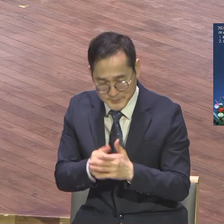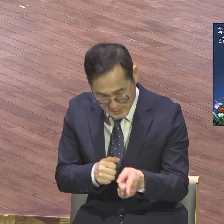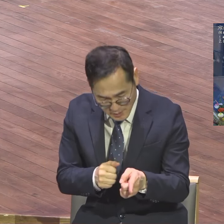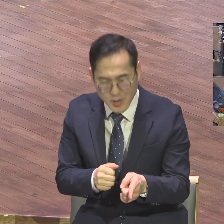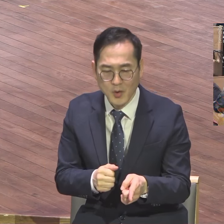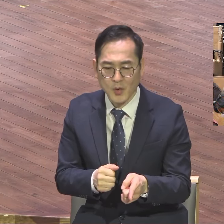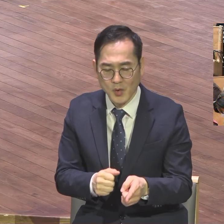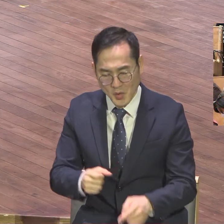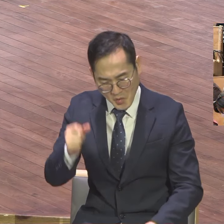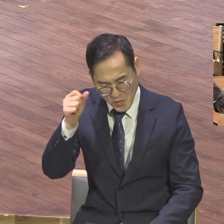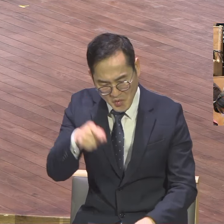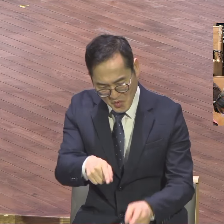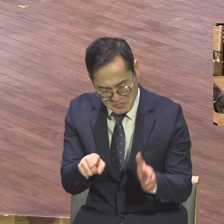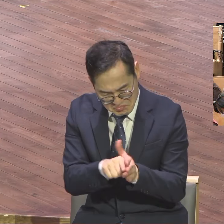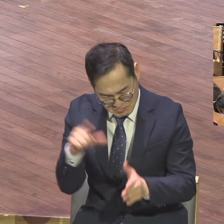나를 사용하실 것이다